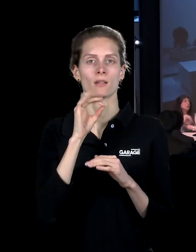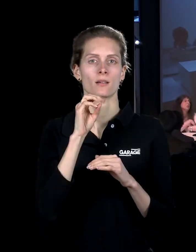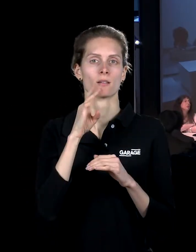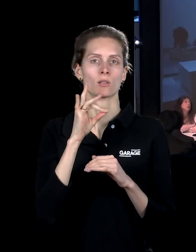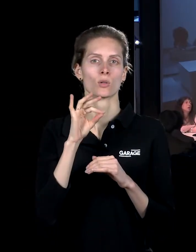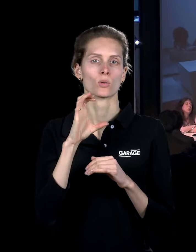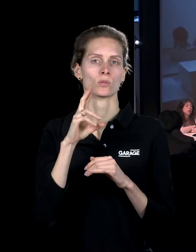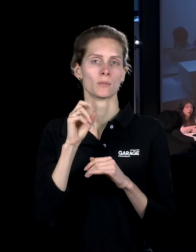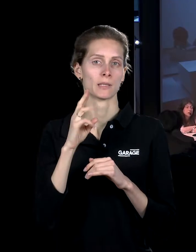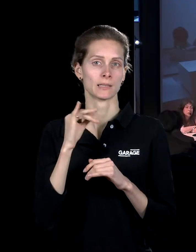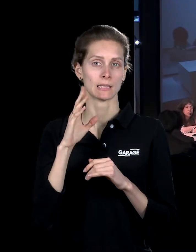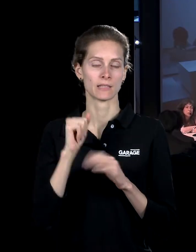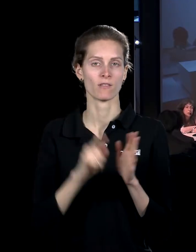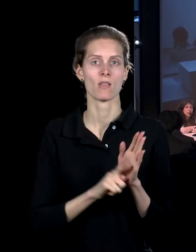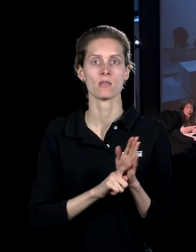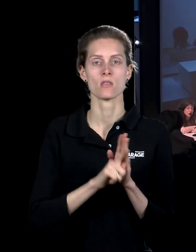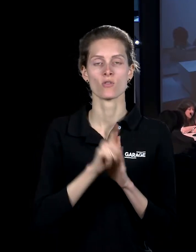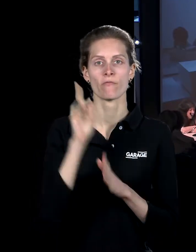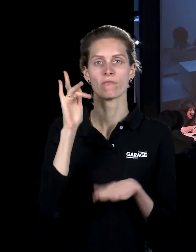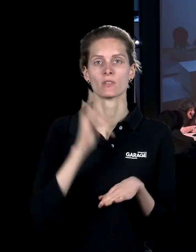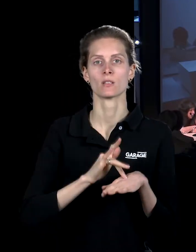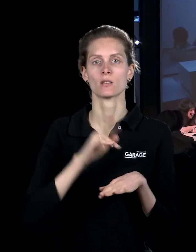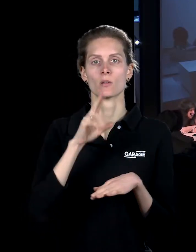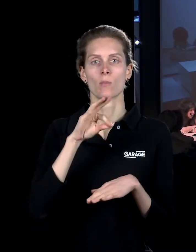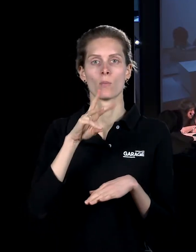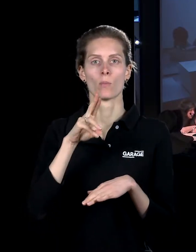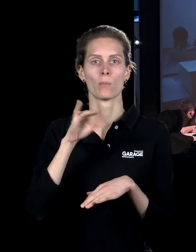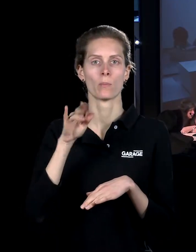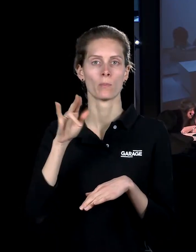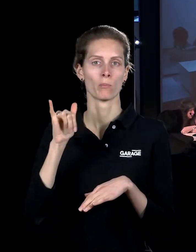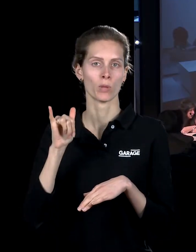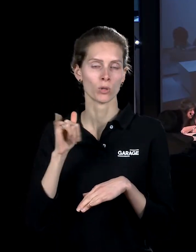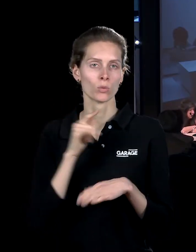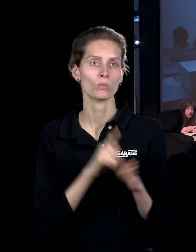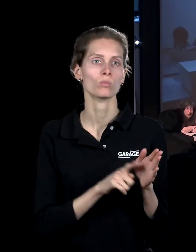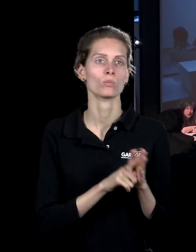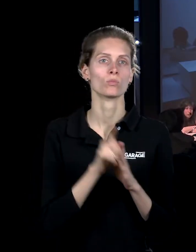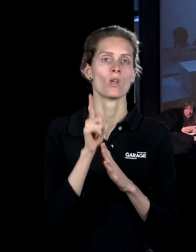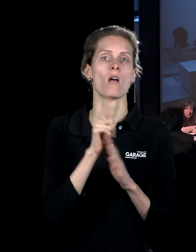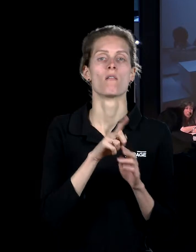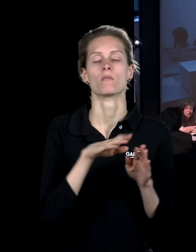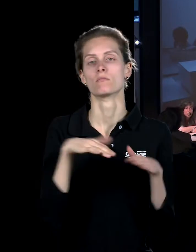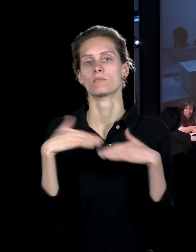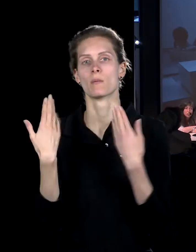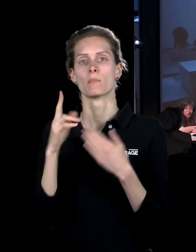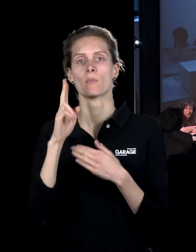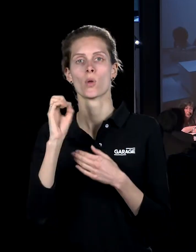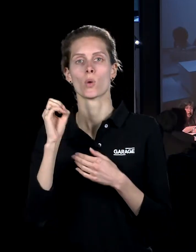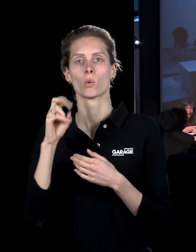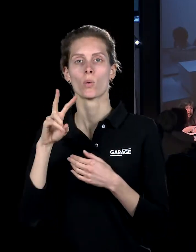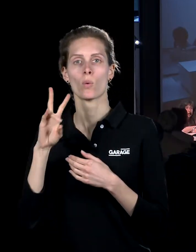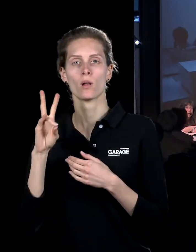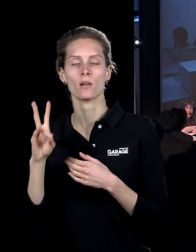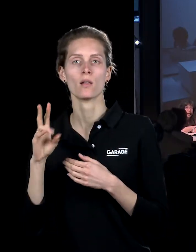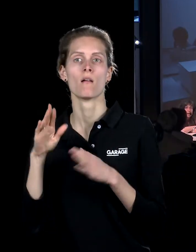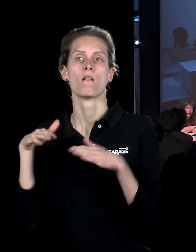ретроспектива, которая началась в центре Помпиду, и потом была в Кельне, и, по-моему, потом будет в